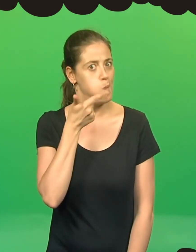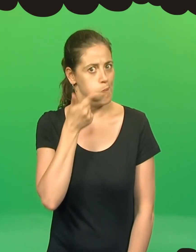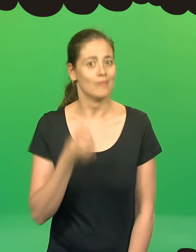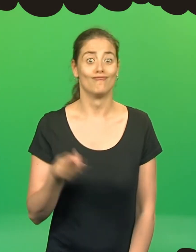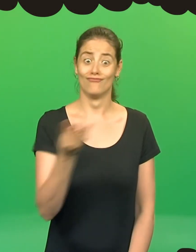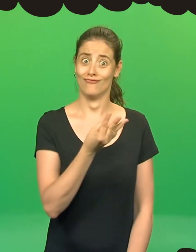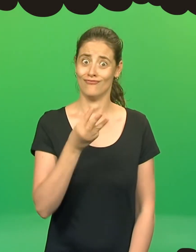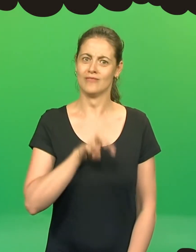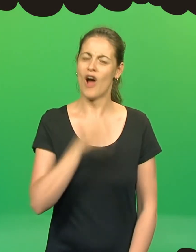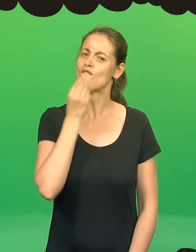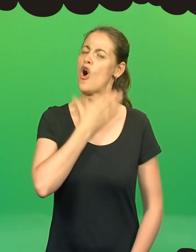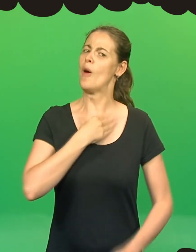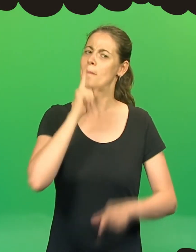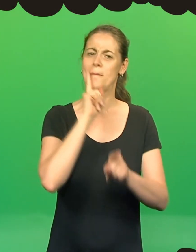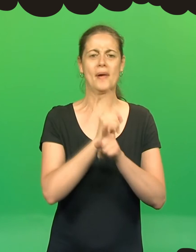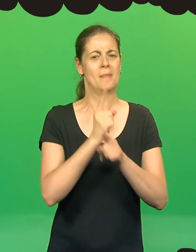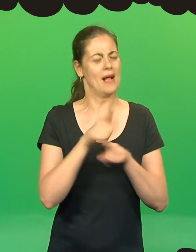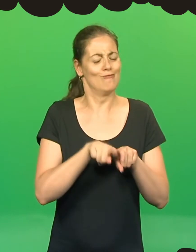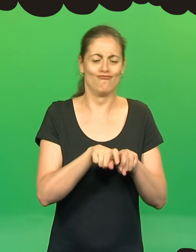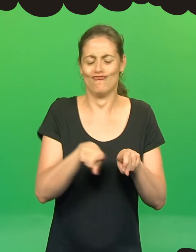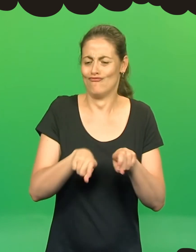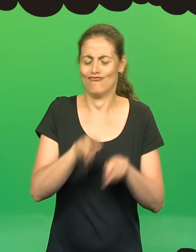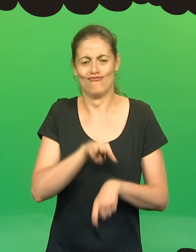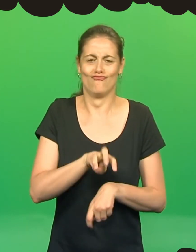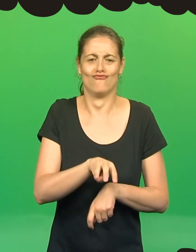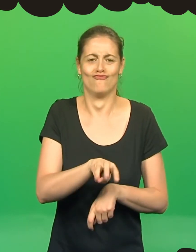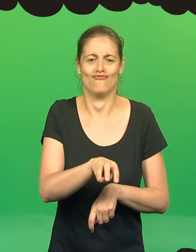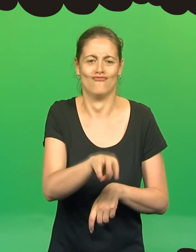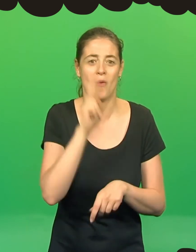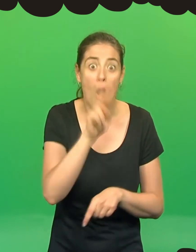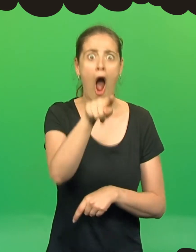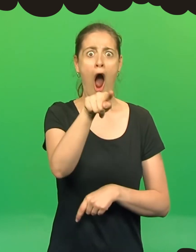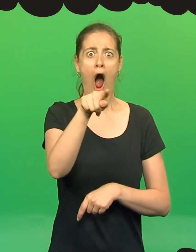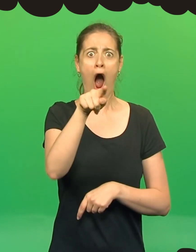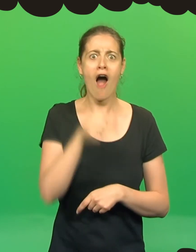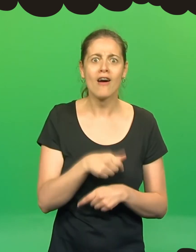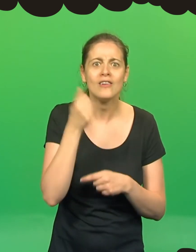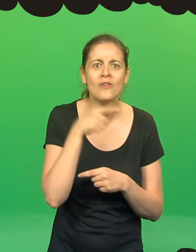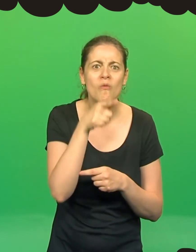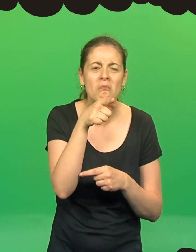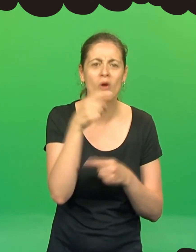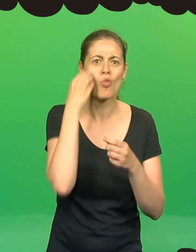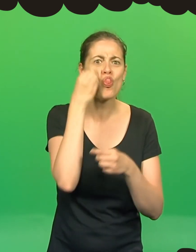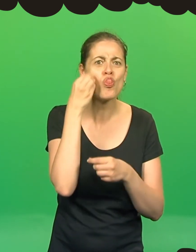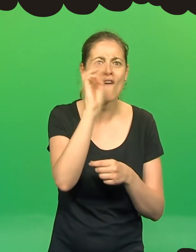E, na quarta, a fome temava em não ir embora. Felizmente, para as